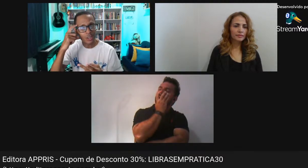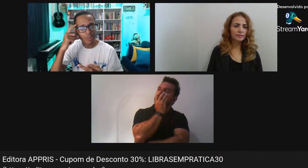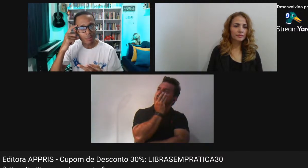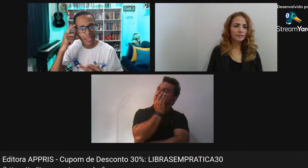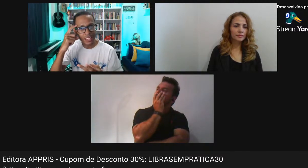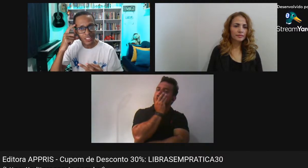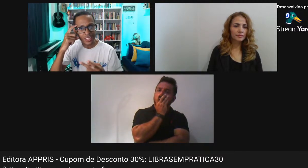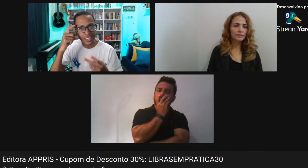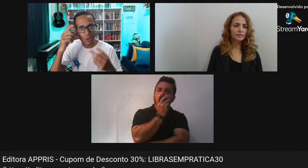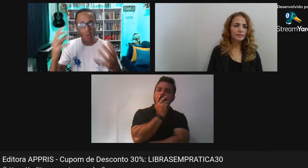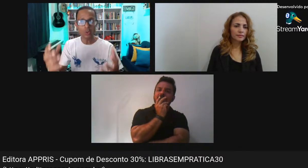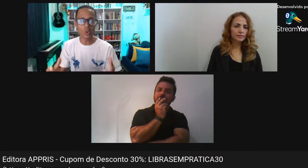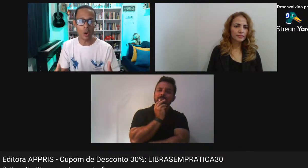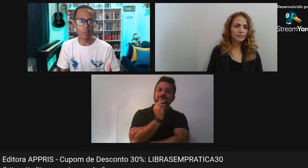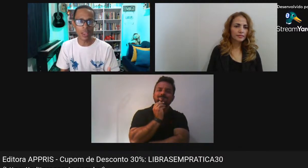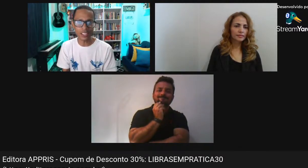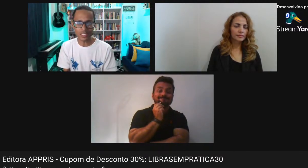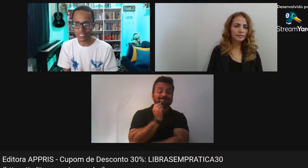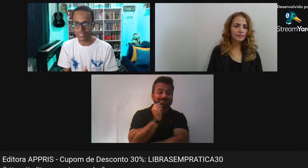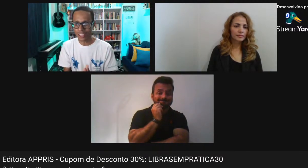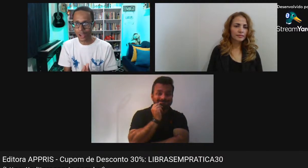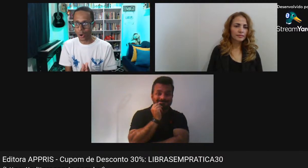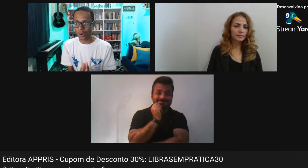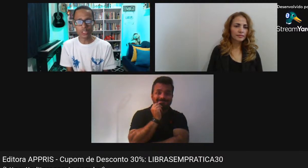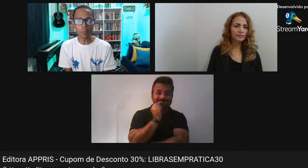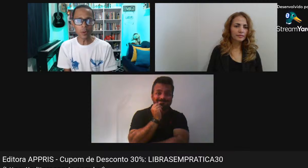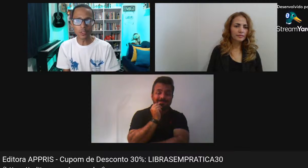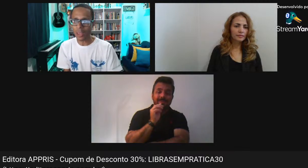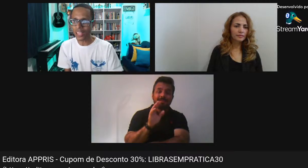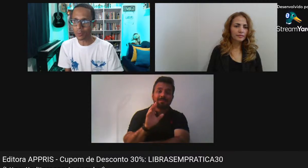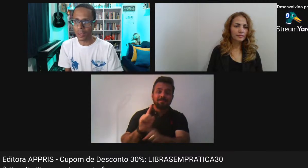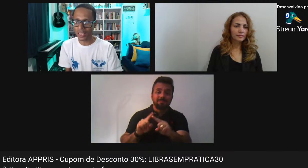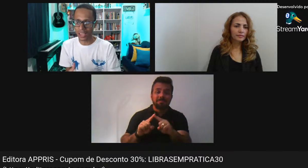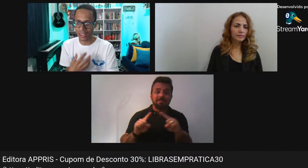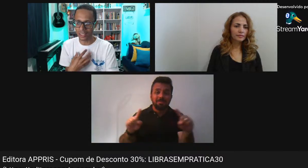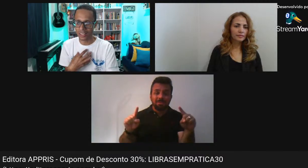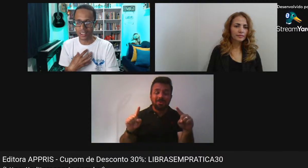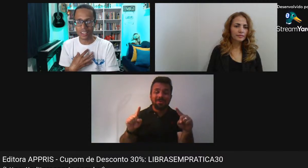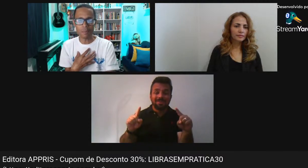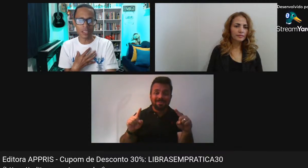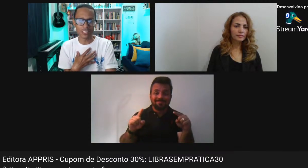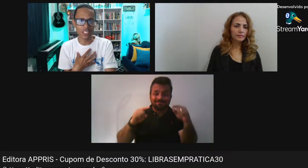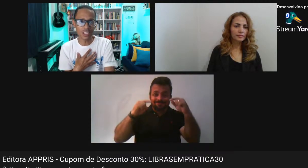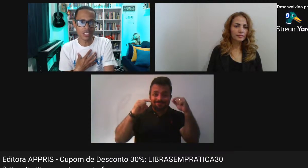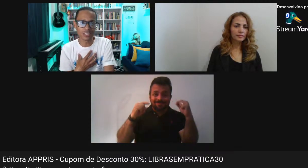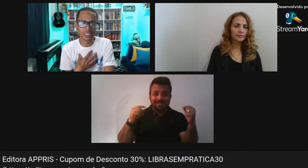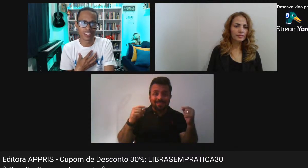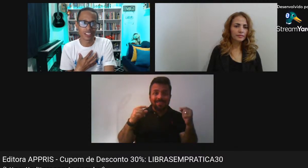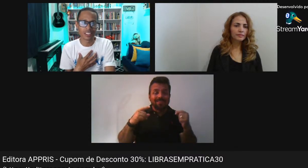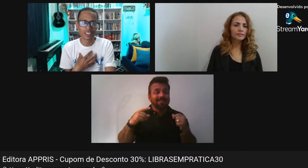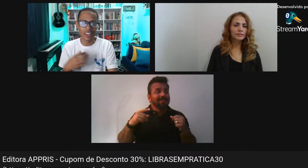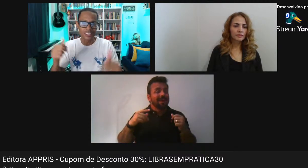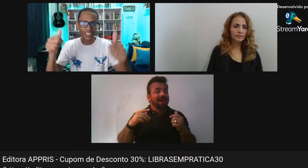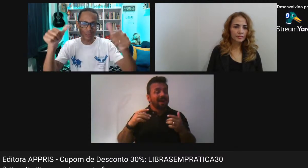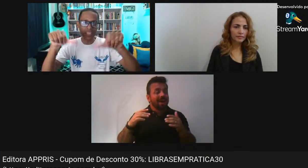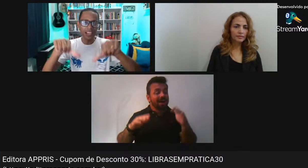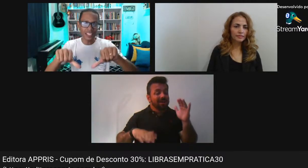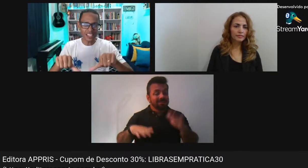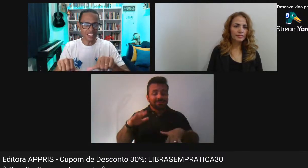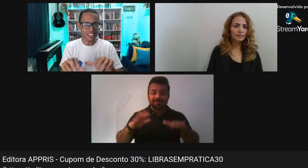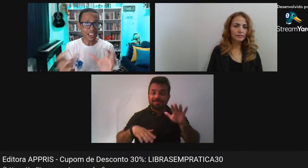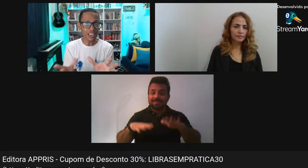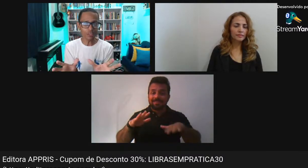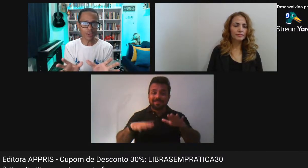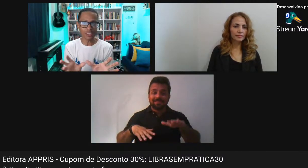cognitivamente Culturalmente Ou simplesmente Pela empatia Está numa